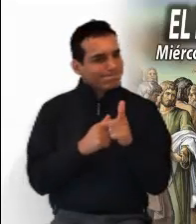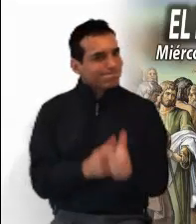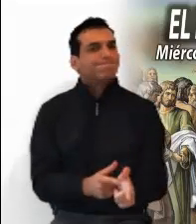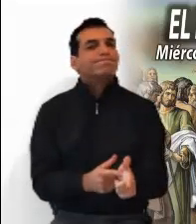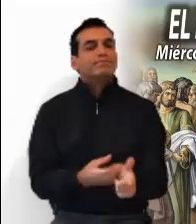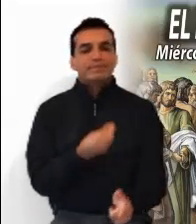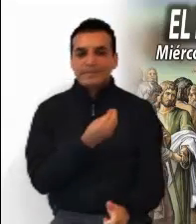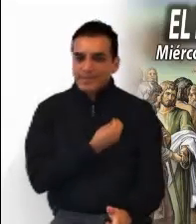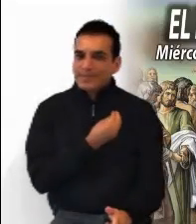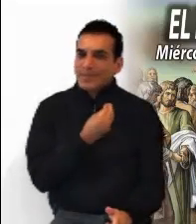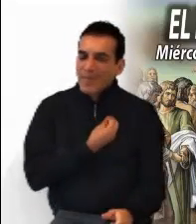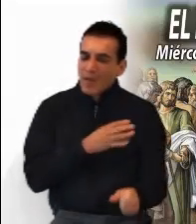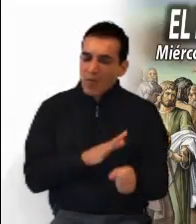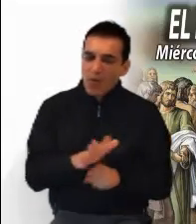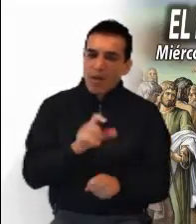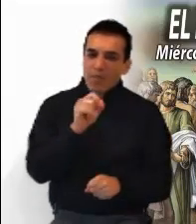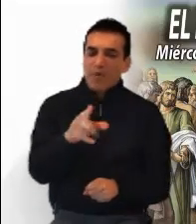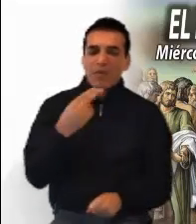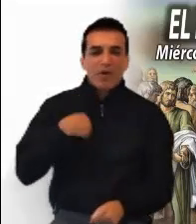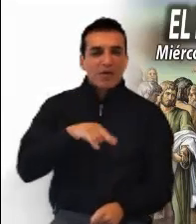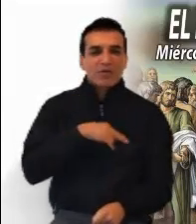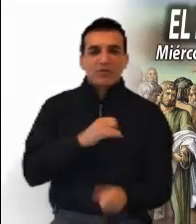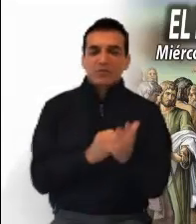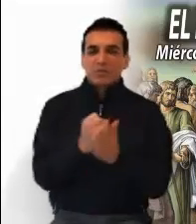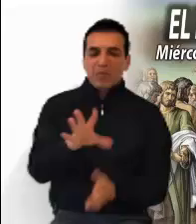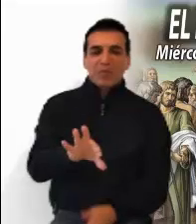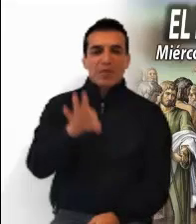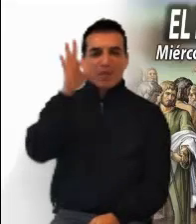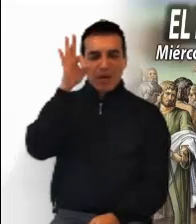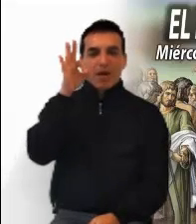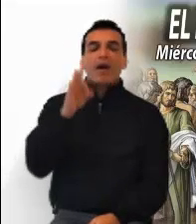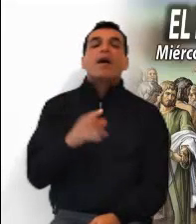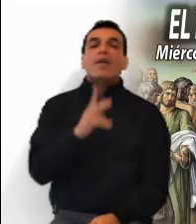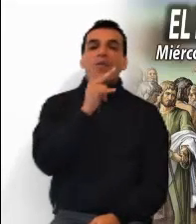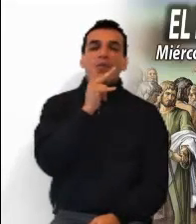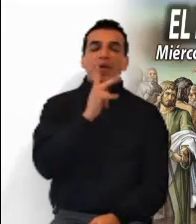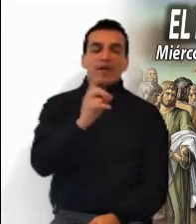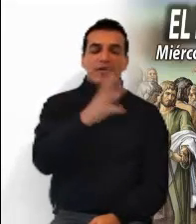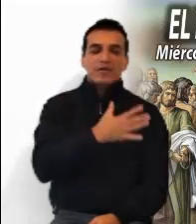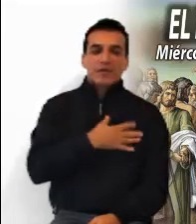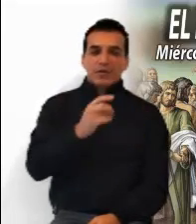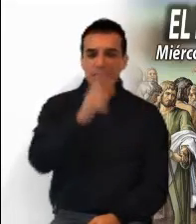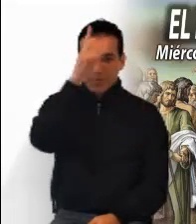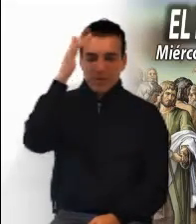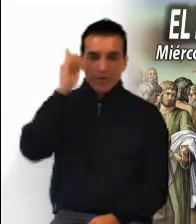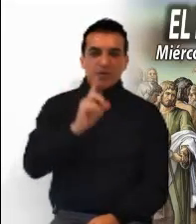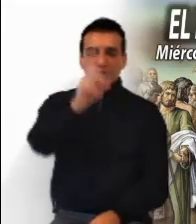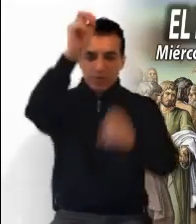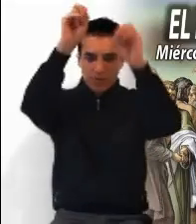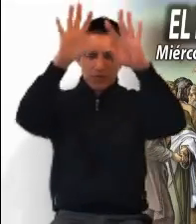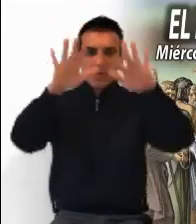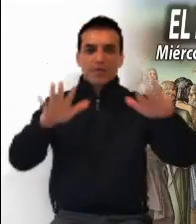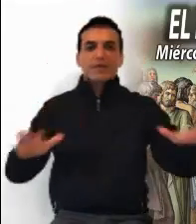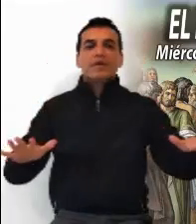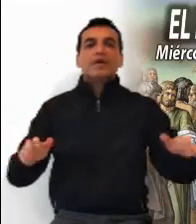coherentes en la vida con la opción que hemos elegido. El Señor te bendiga en nombre del